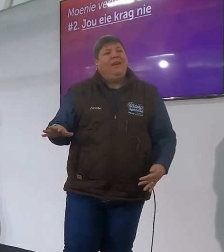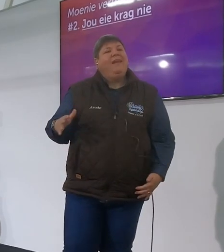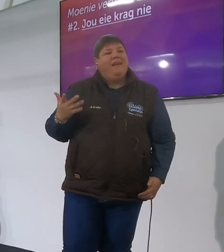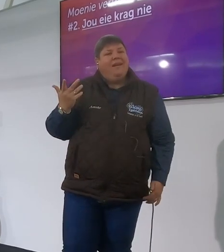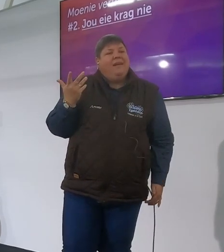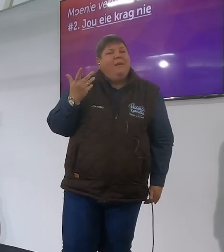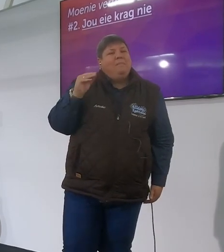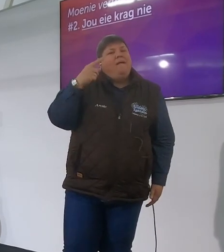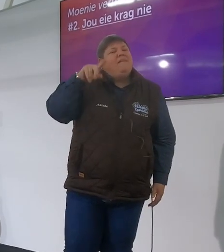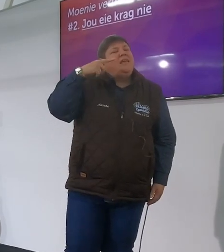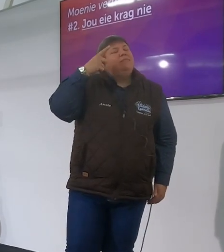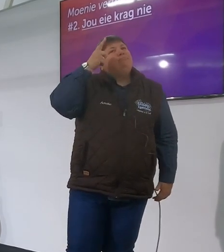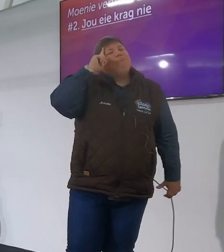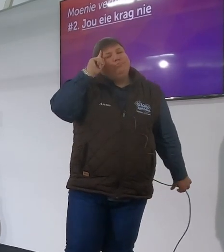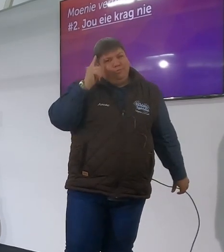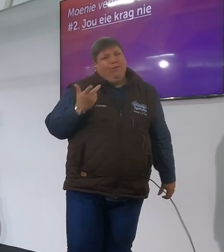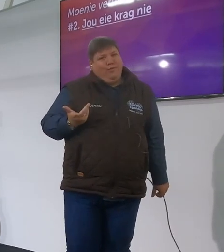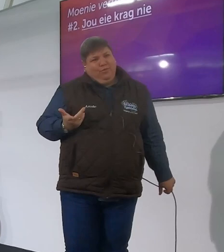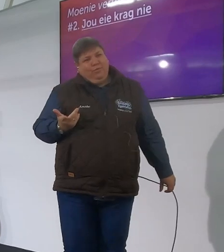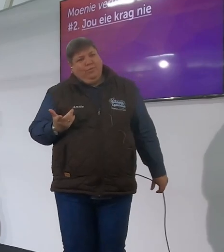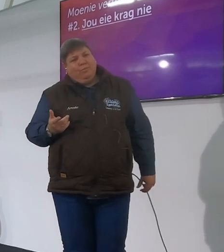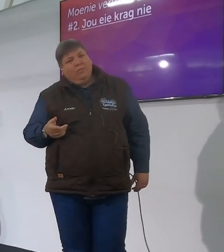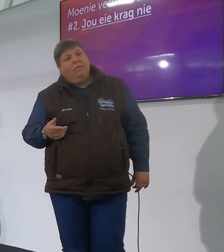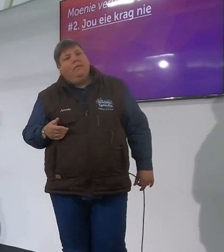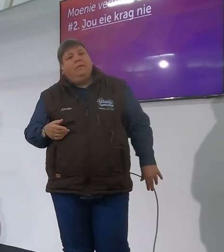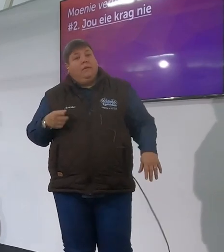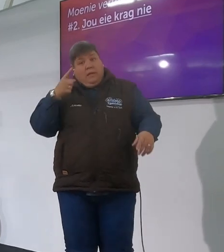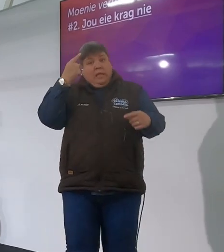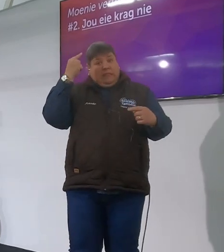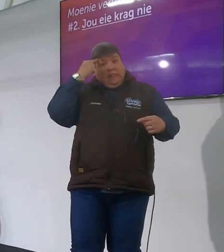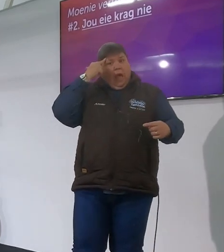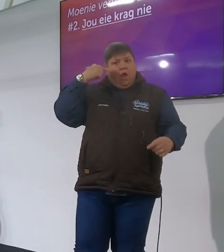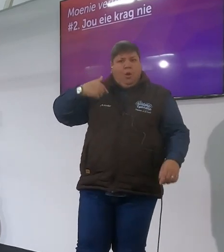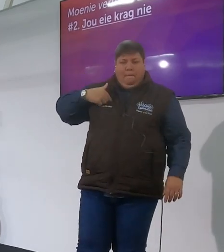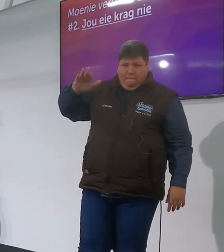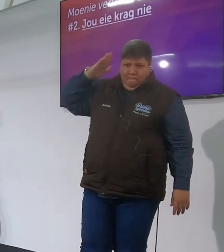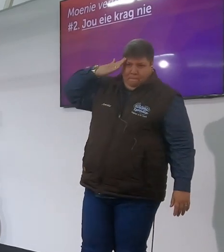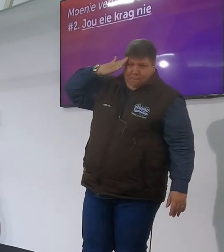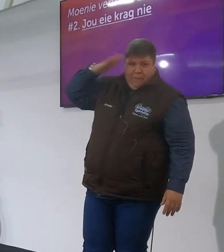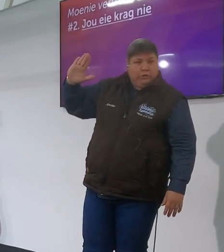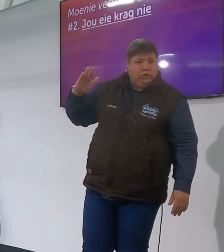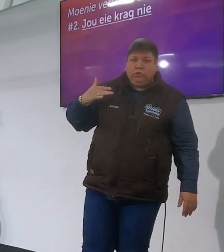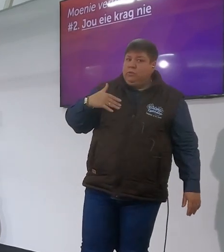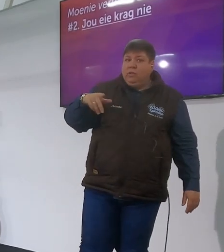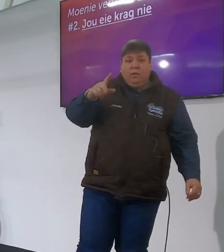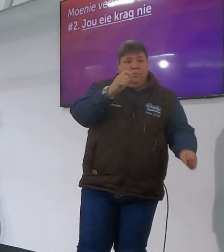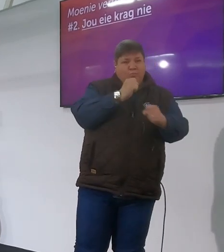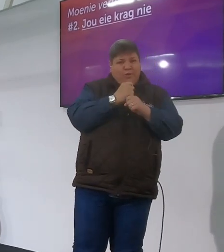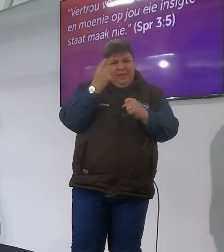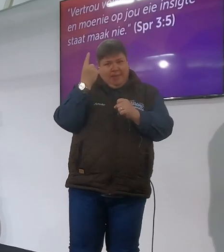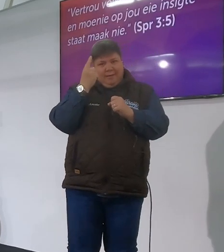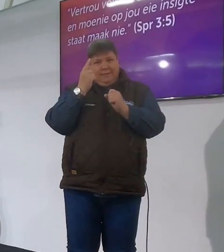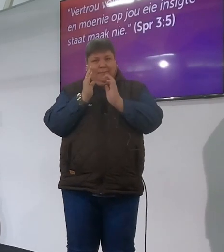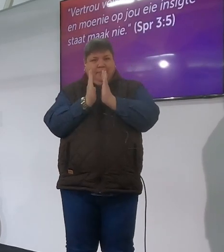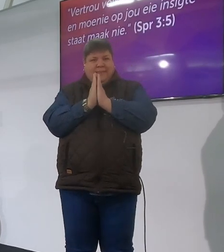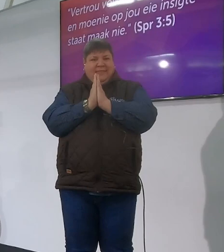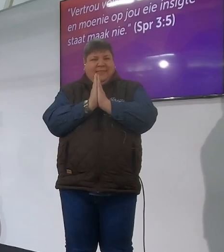maar net al illustratie om te sê jy gaan in die dinge en jy denk jy weet iets maar eindelijk weet jy nie nou